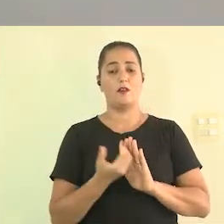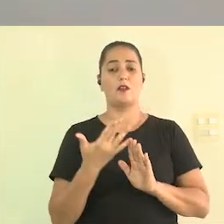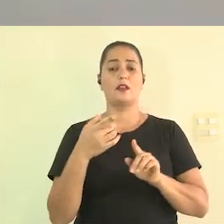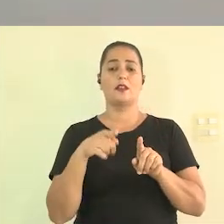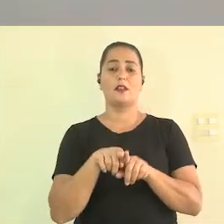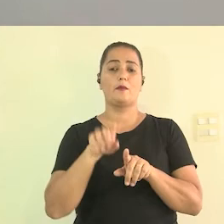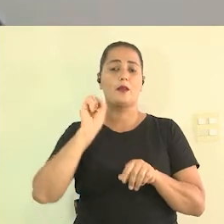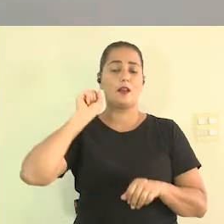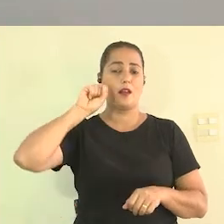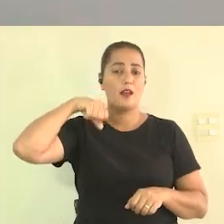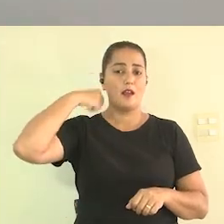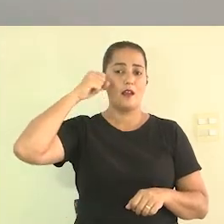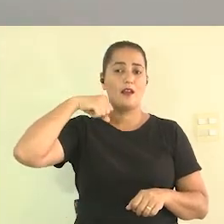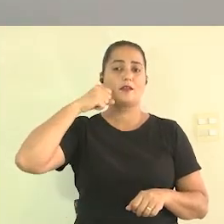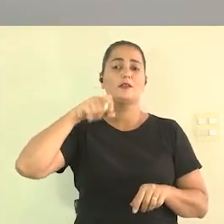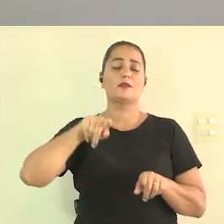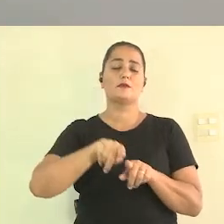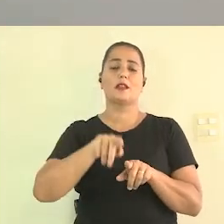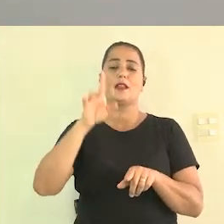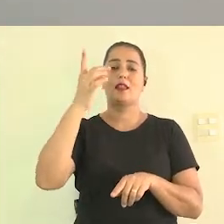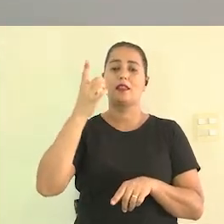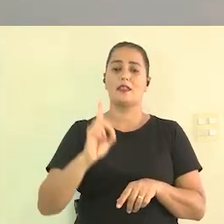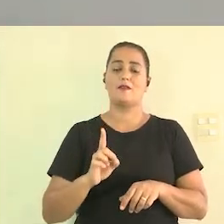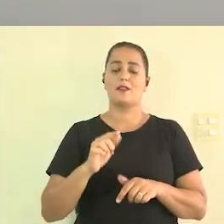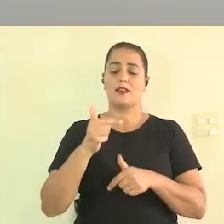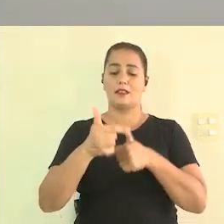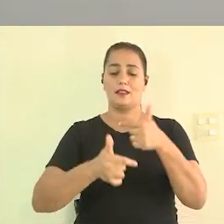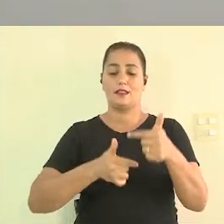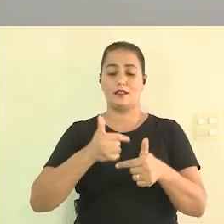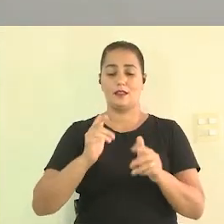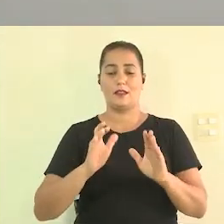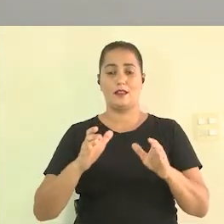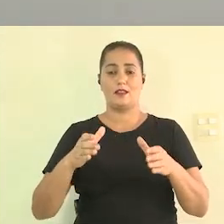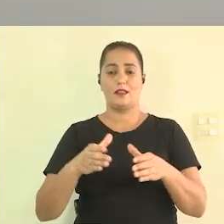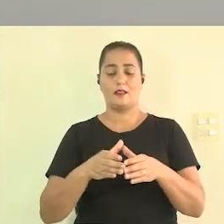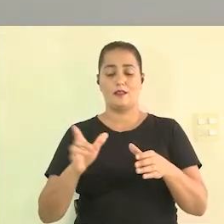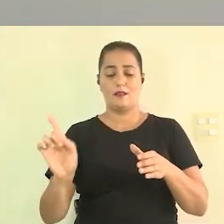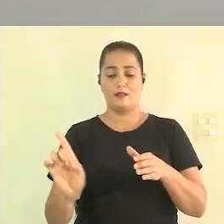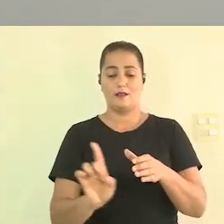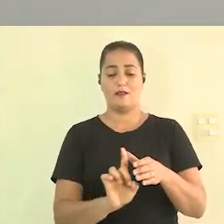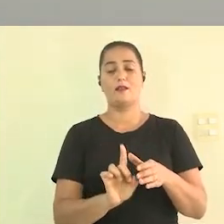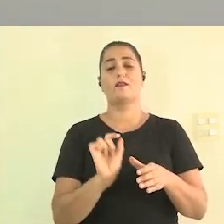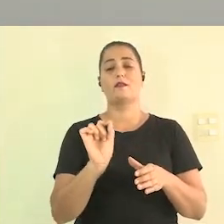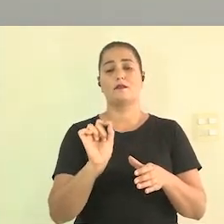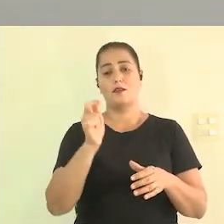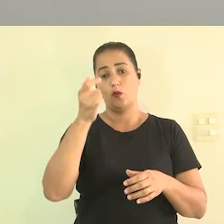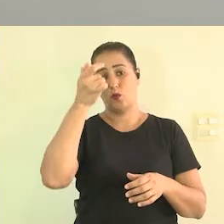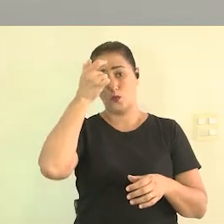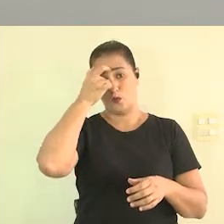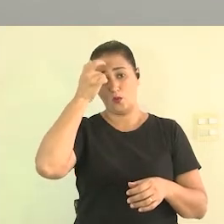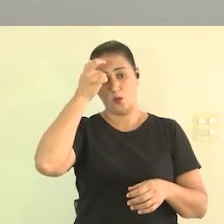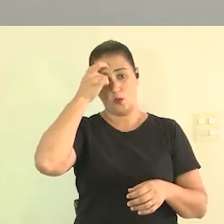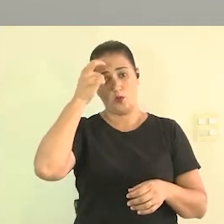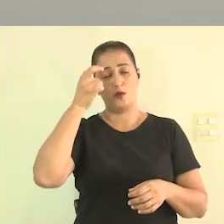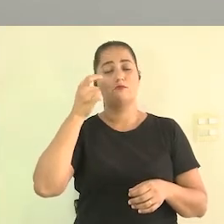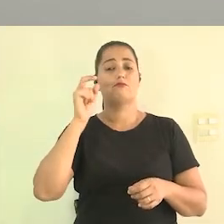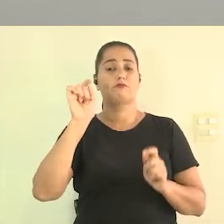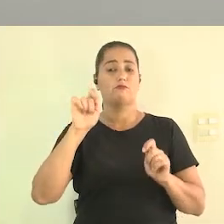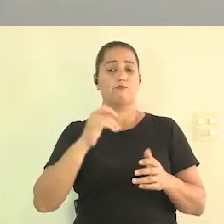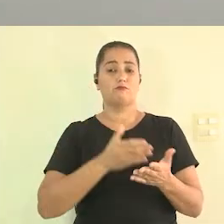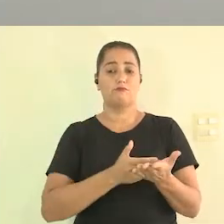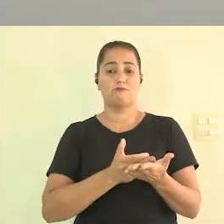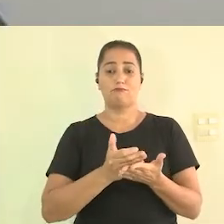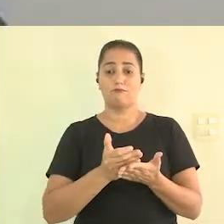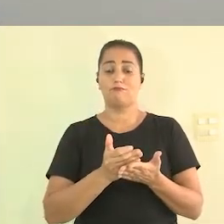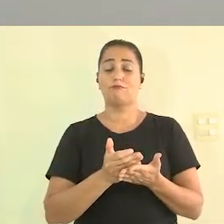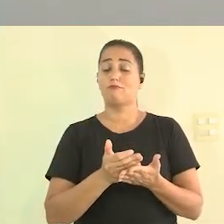artistas colocar pessoas com deficiência pra trabalhar na equipe porque aí você vai conscientizar fazer com que as